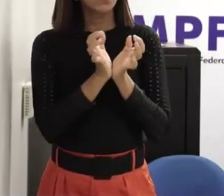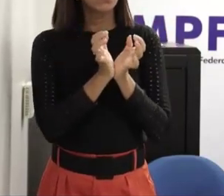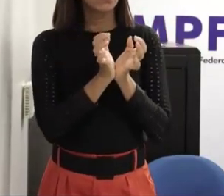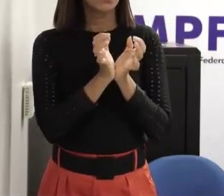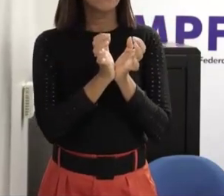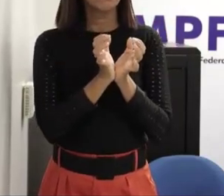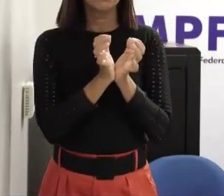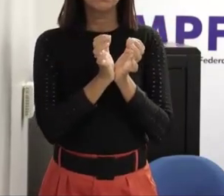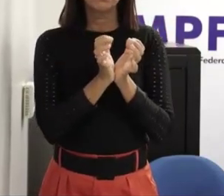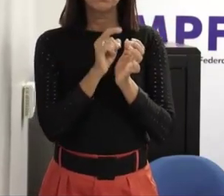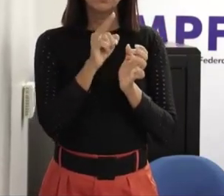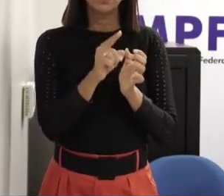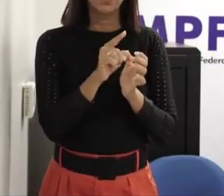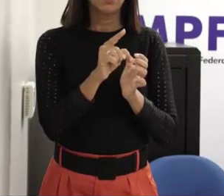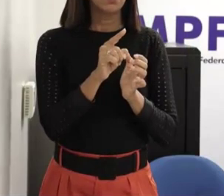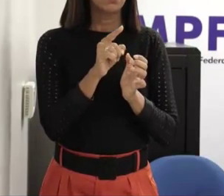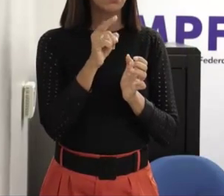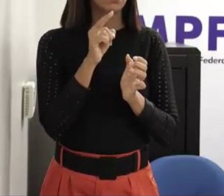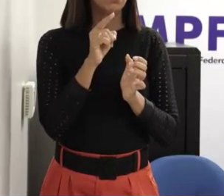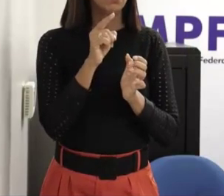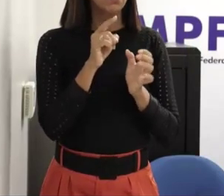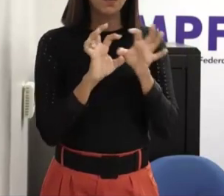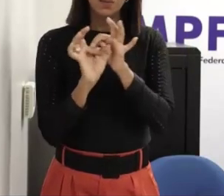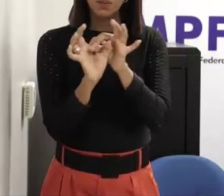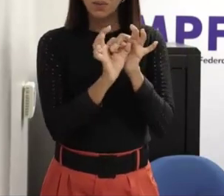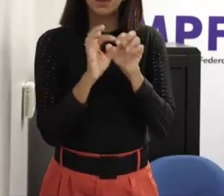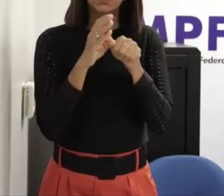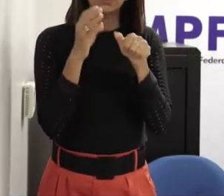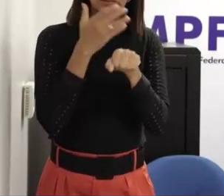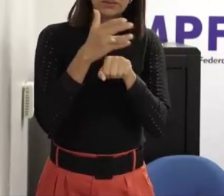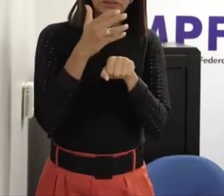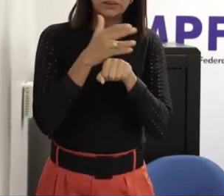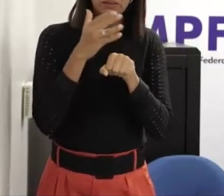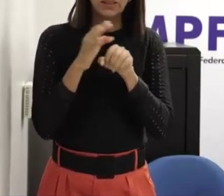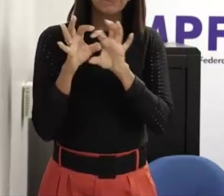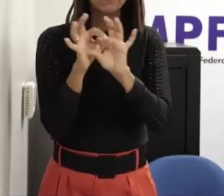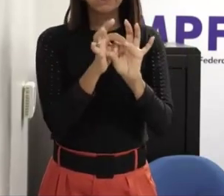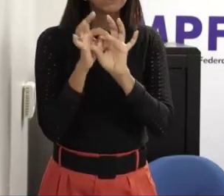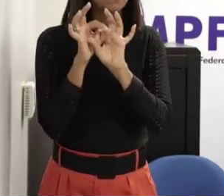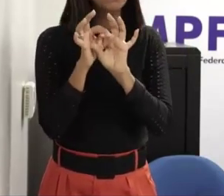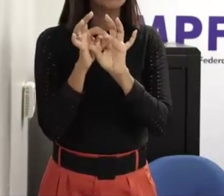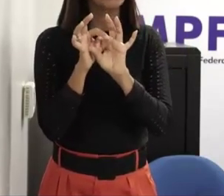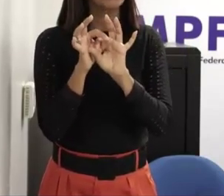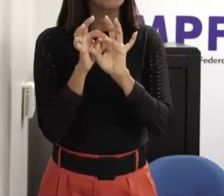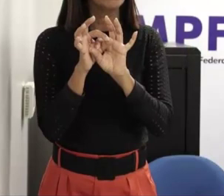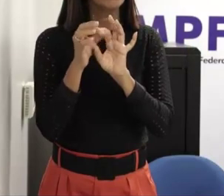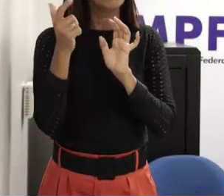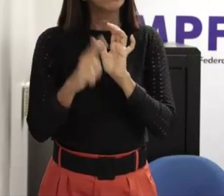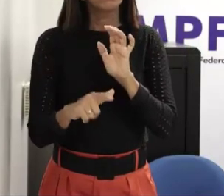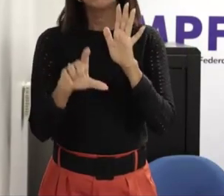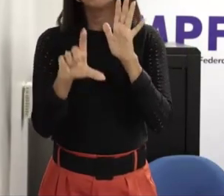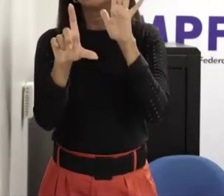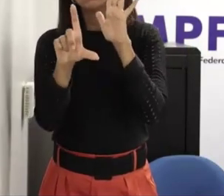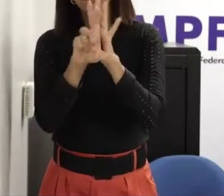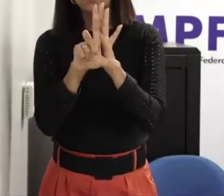formar ou fortalecer esse elo né e também muito bem colocado o fortalecimento aqui da lei que coloca